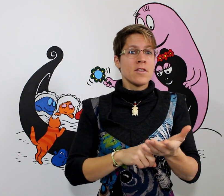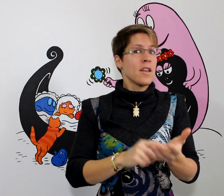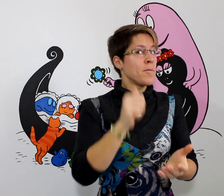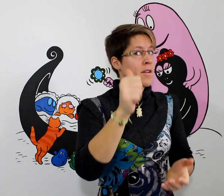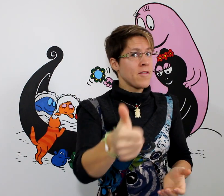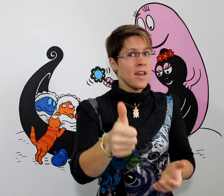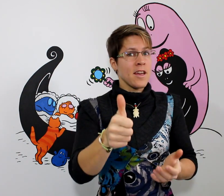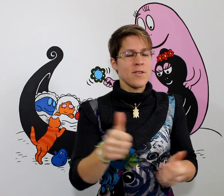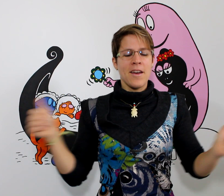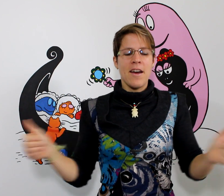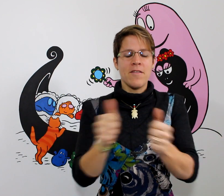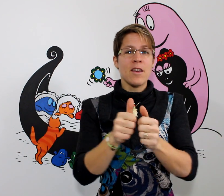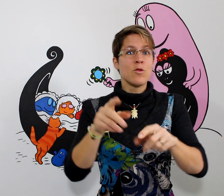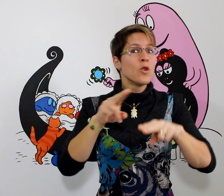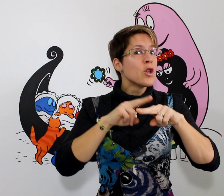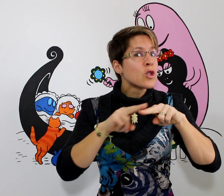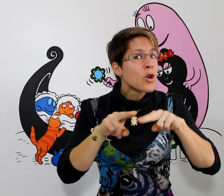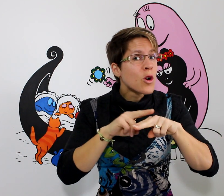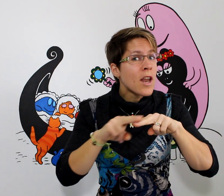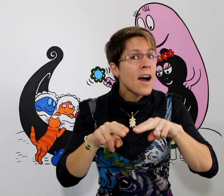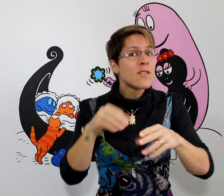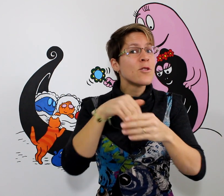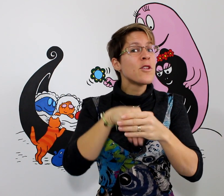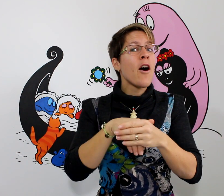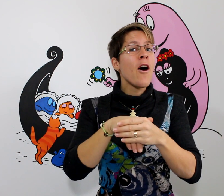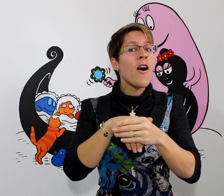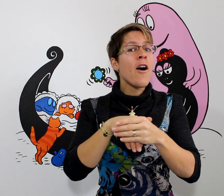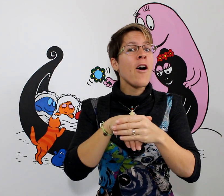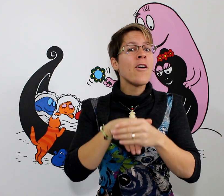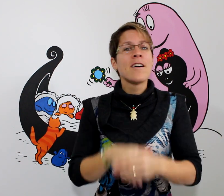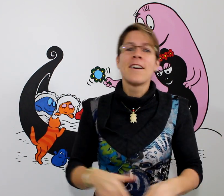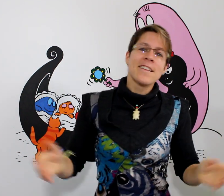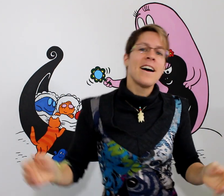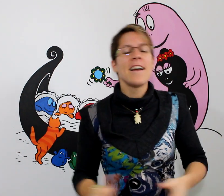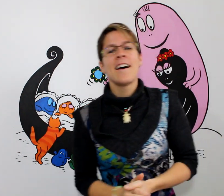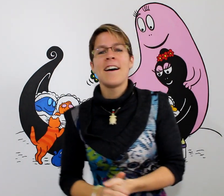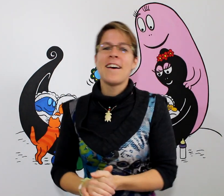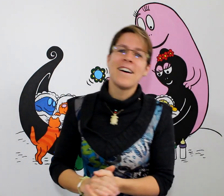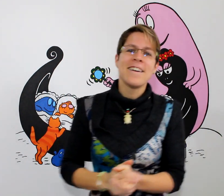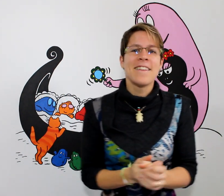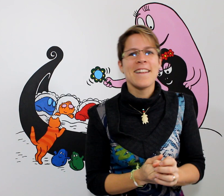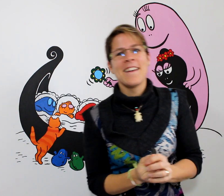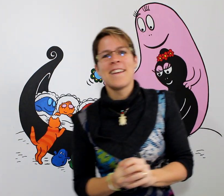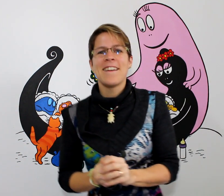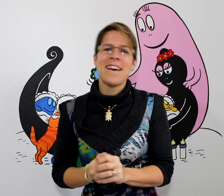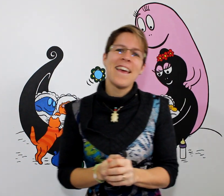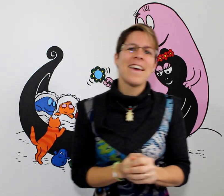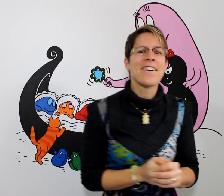elle est bien faite, avec du chocolat dedans. Tra la la, la la la la la'air,